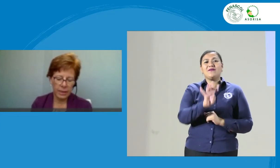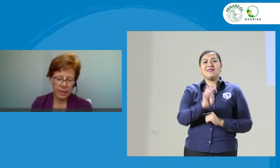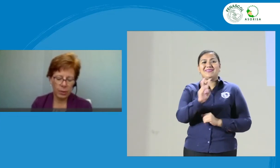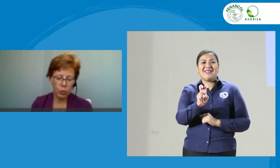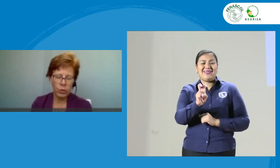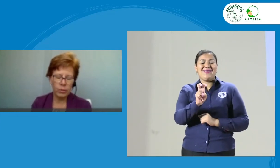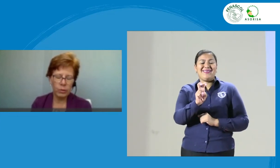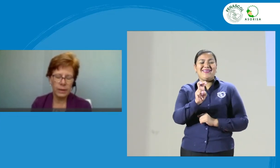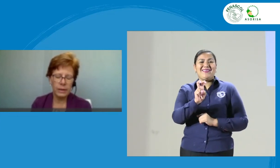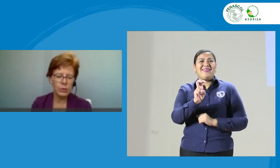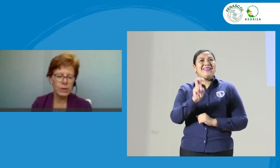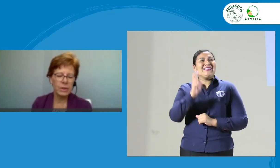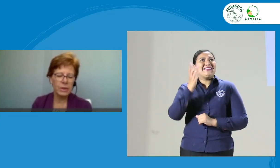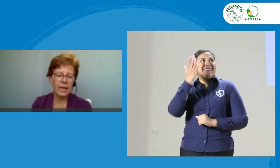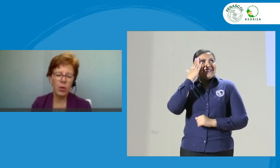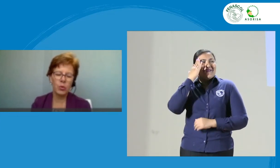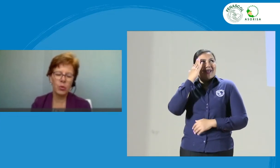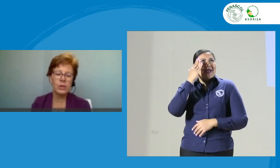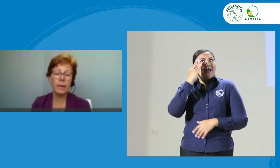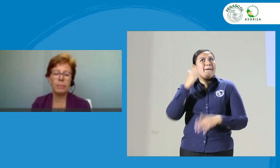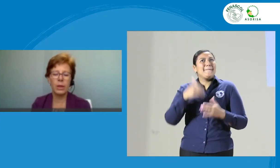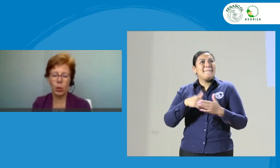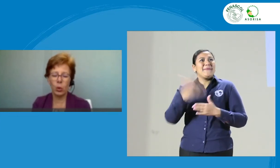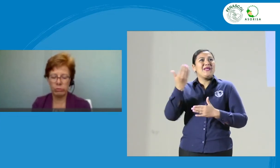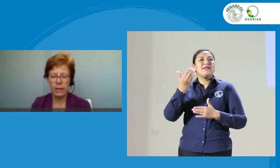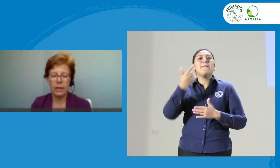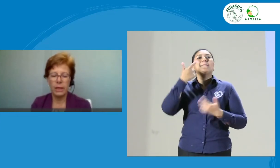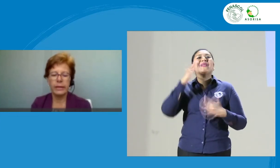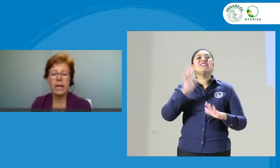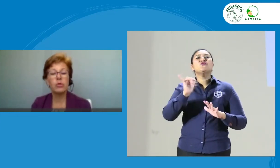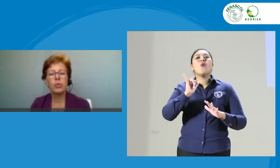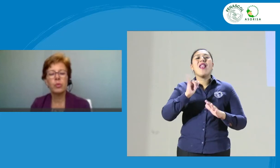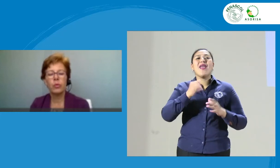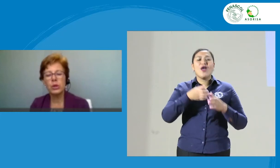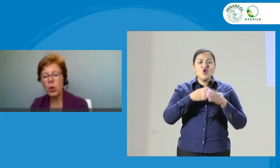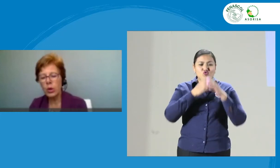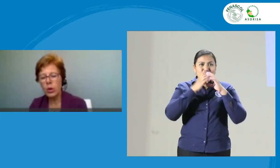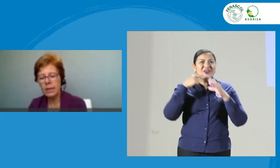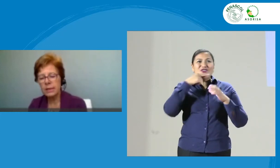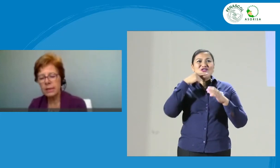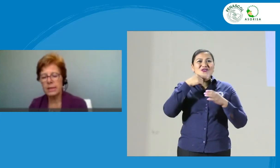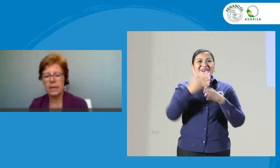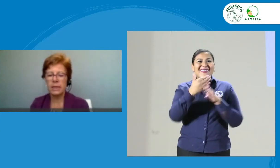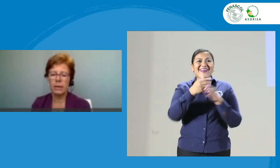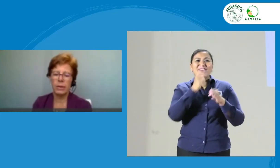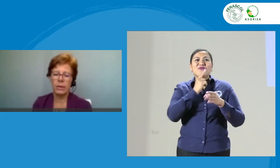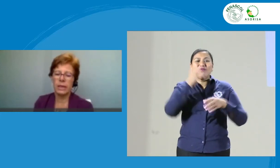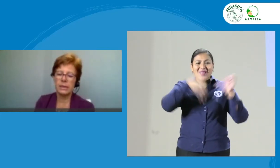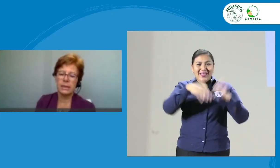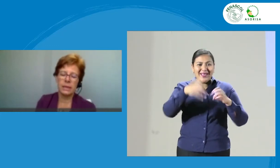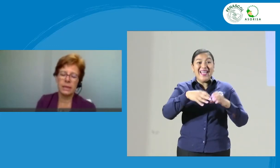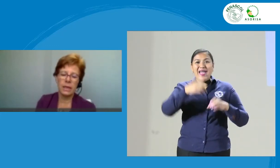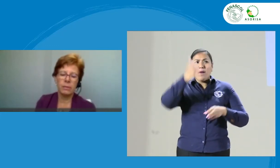un, yo siempre era como un salpicón, teníamos profesoras que hacían intérpretes